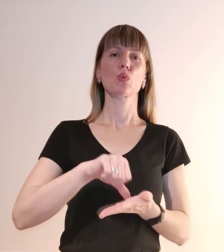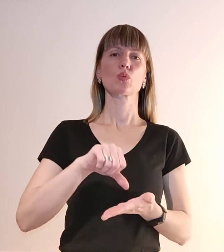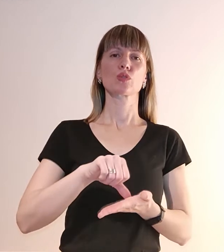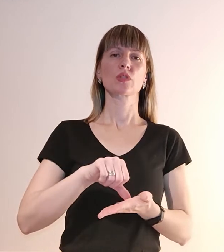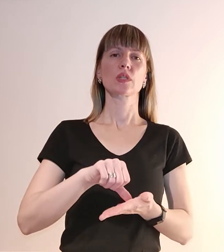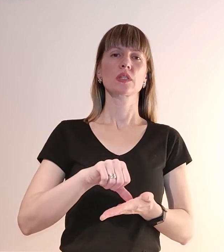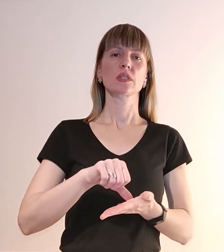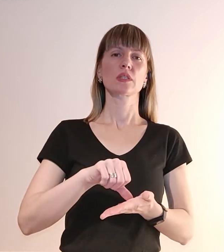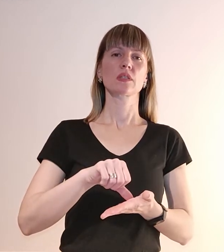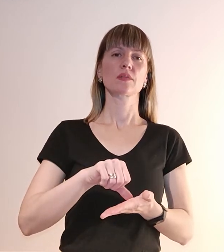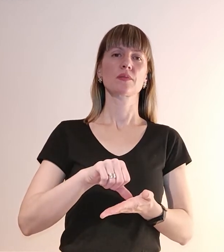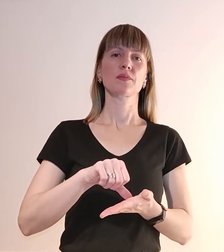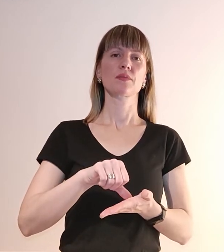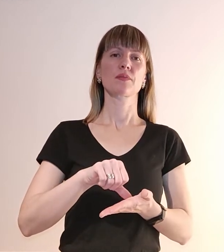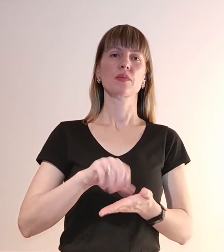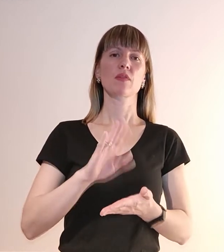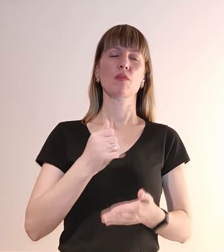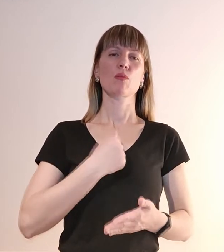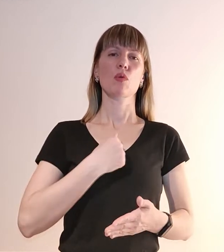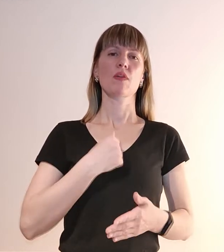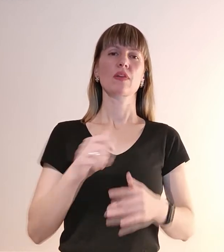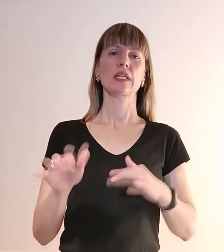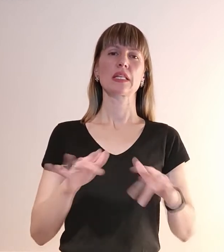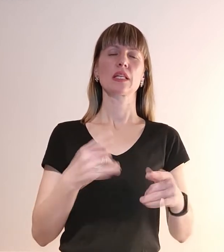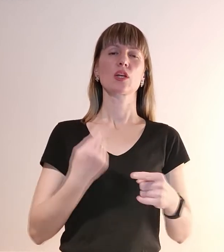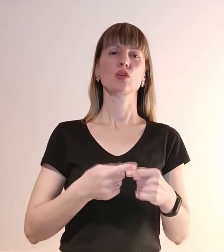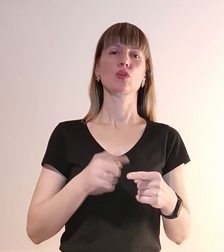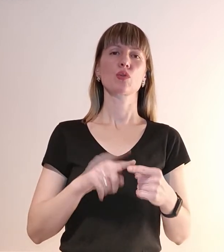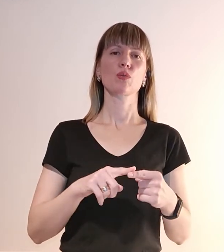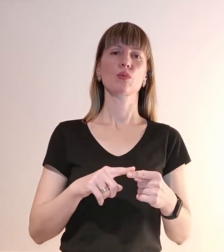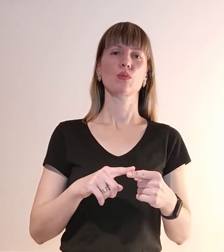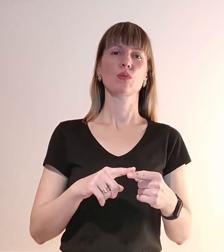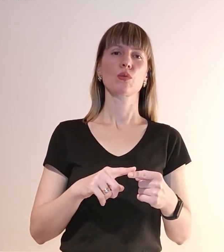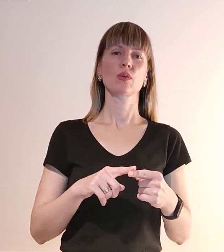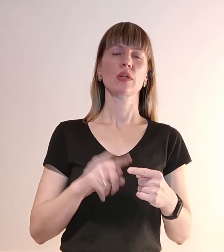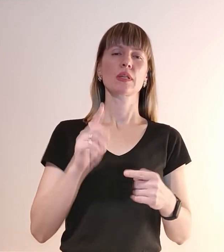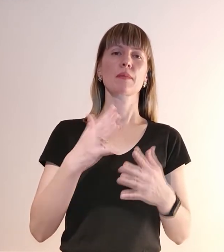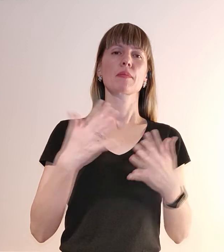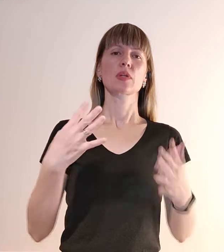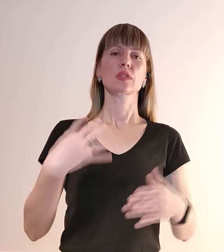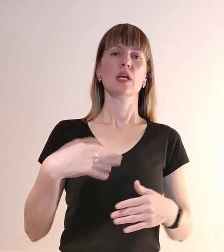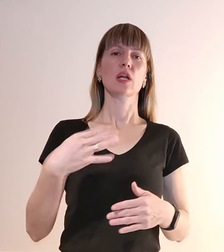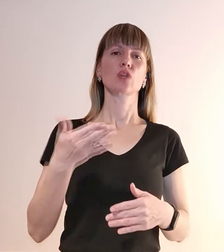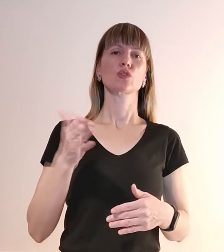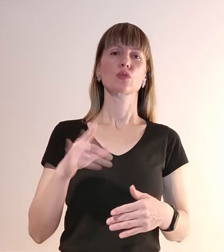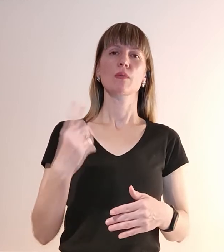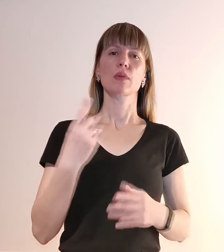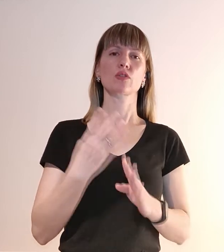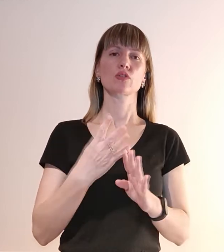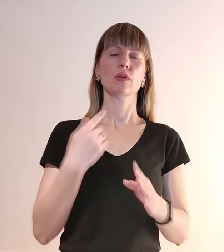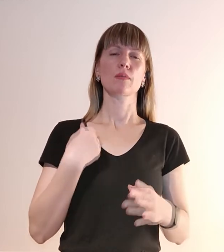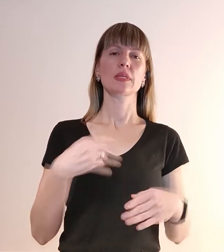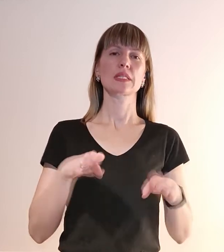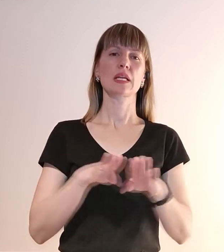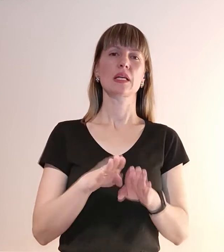бойових діях. Тому, там, більше 40 штук, в першу чергу ми закрили їхні підприємні.